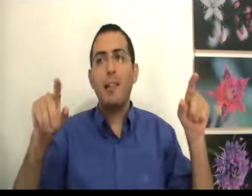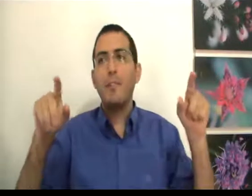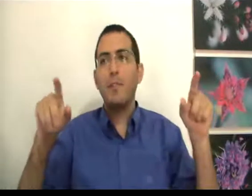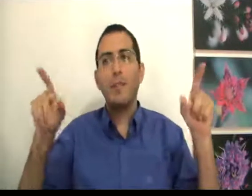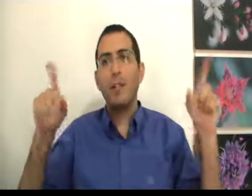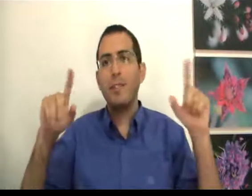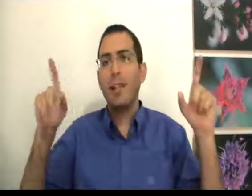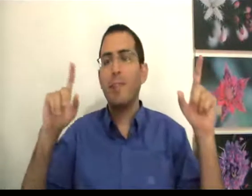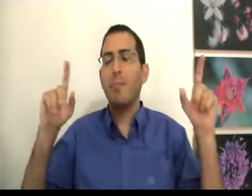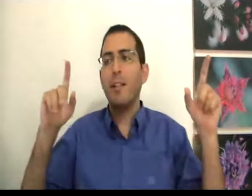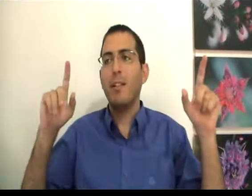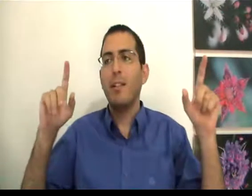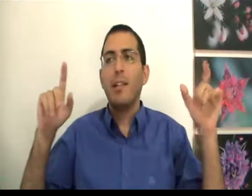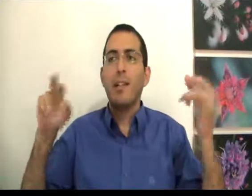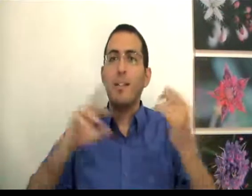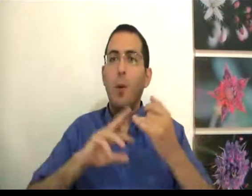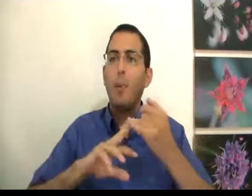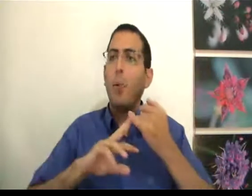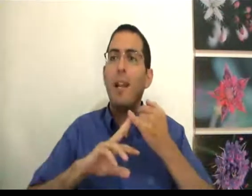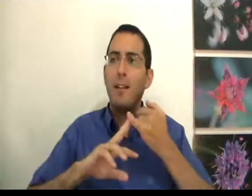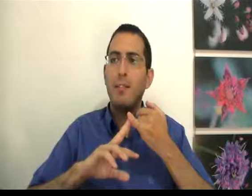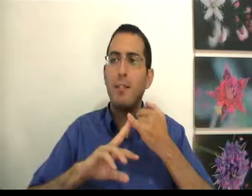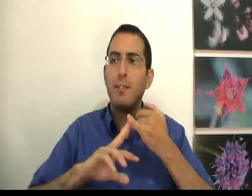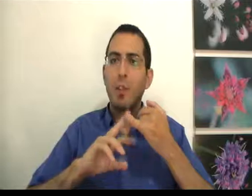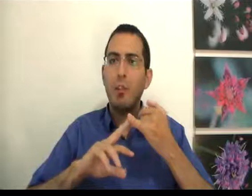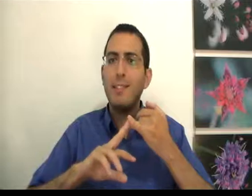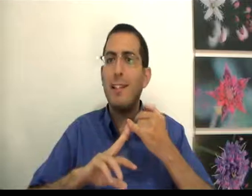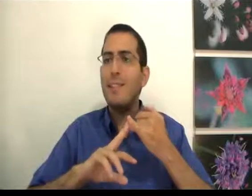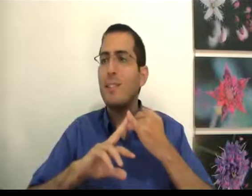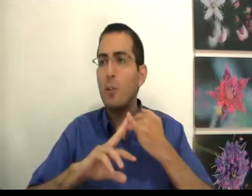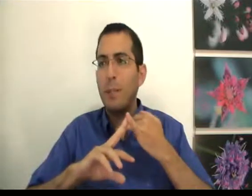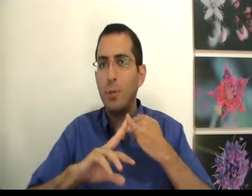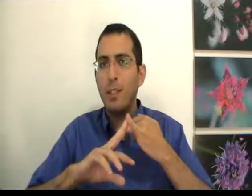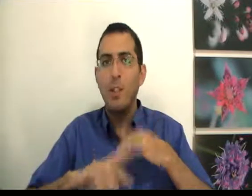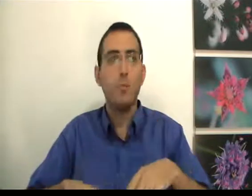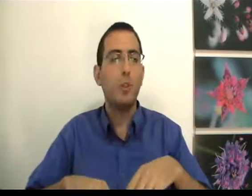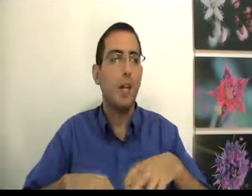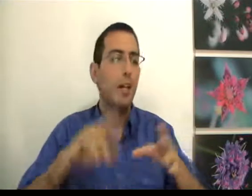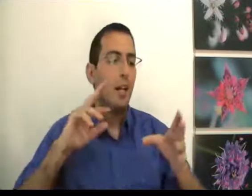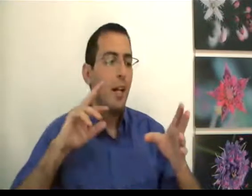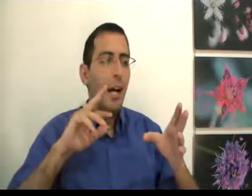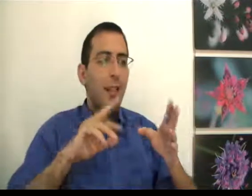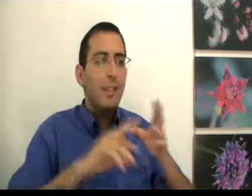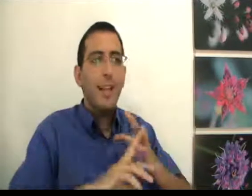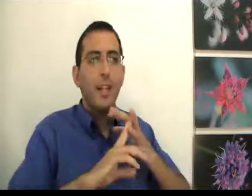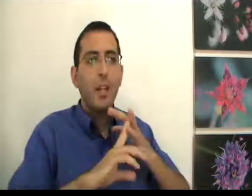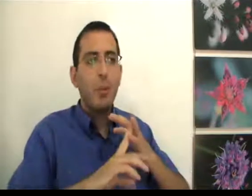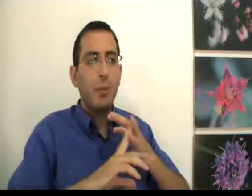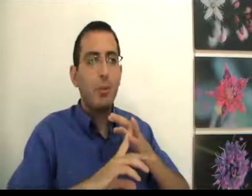עד הסוף אתה לא צריך זמן, כי זה לא פעולה, זה לא שאתה צריך לעשות משהו כדי להיות מאושר, אתה לא צריך לקנות משהו